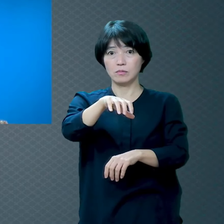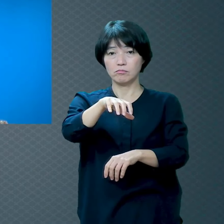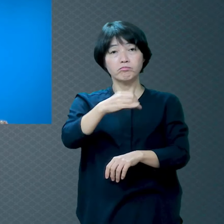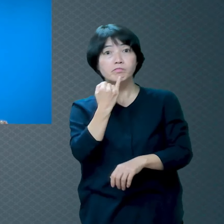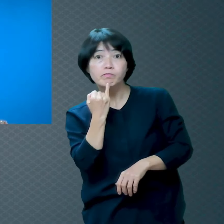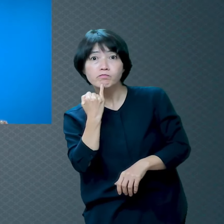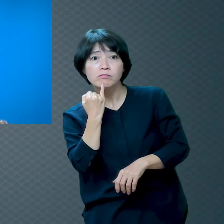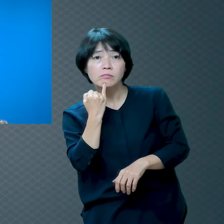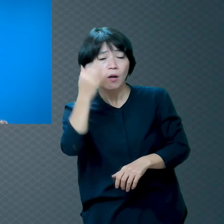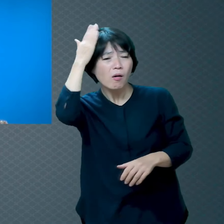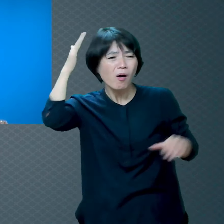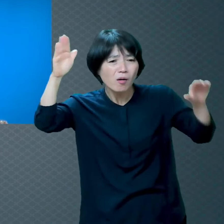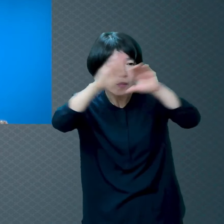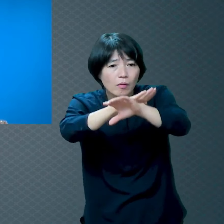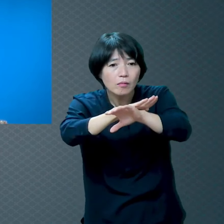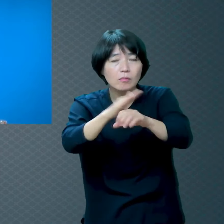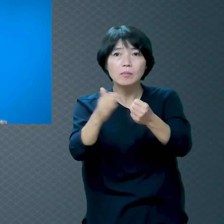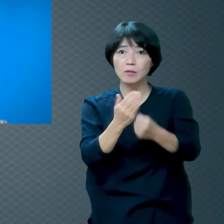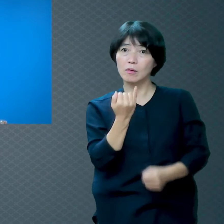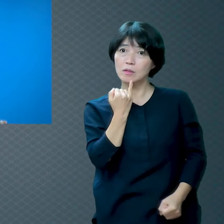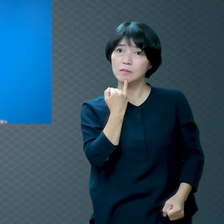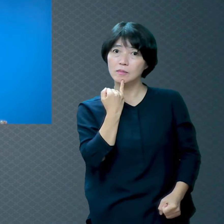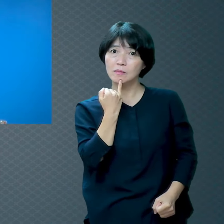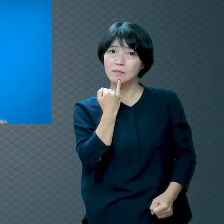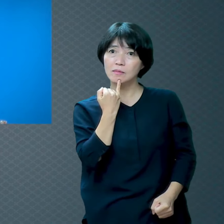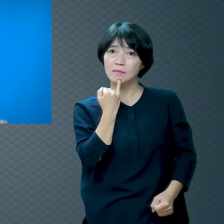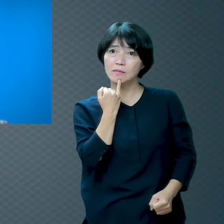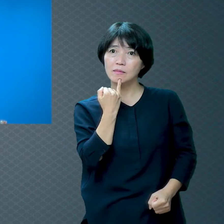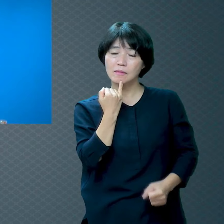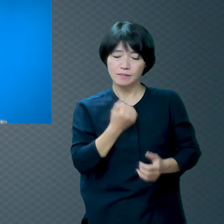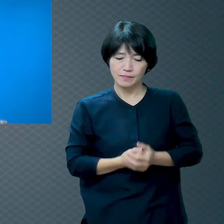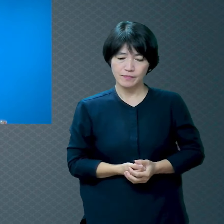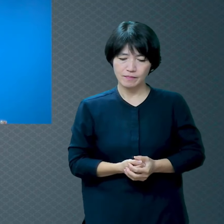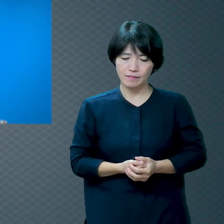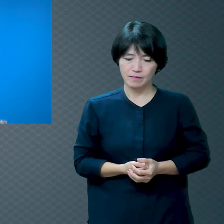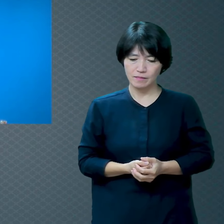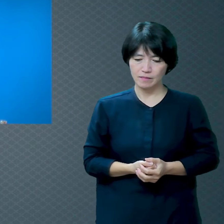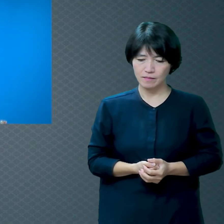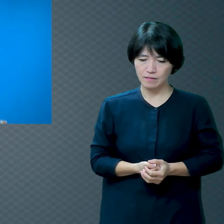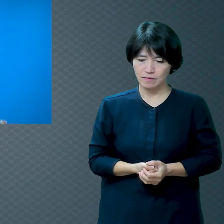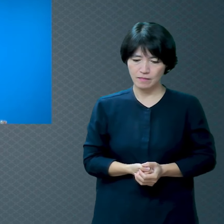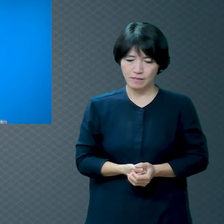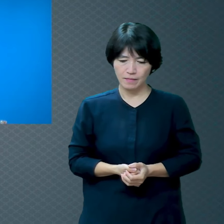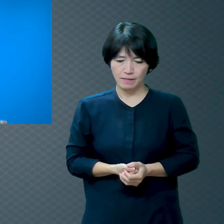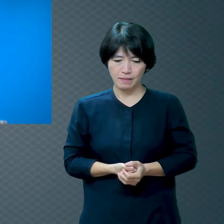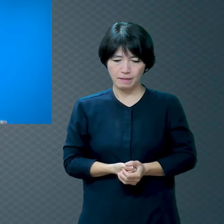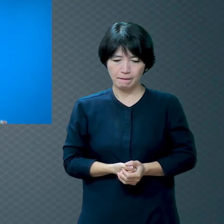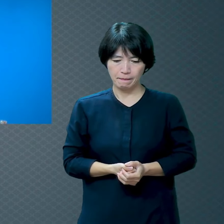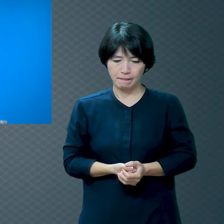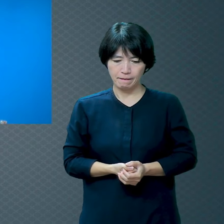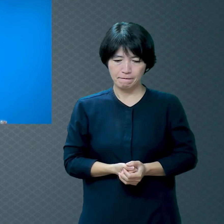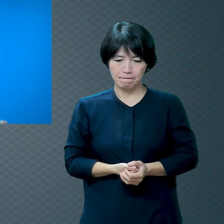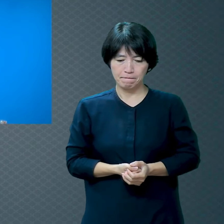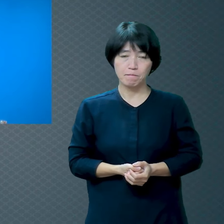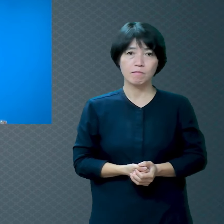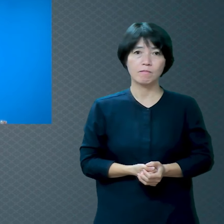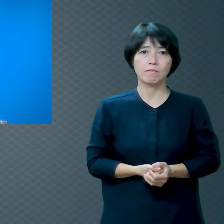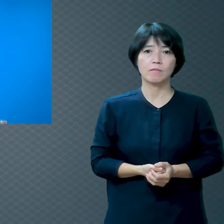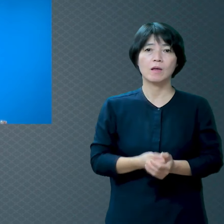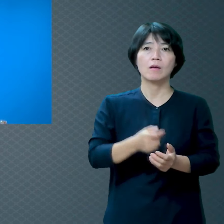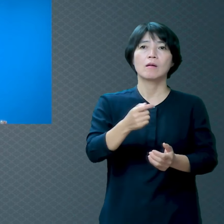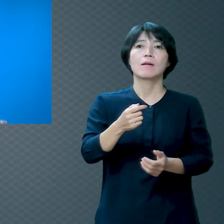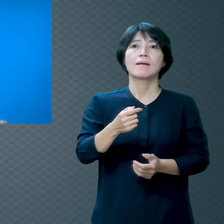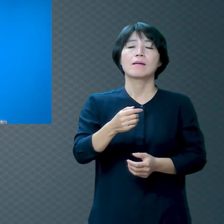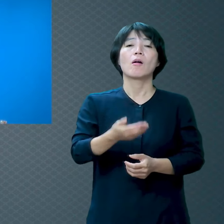있더라고요 나중에 기회가 된다면 저는 괌을 한번 가보라고 그래요